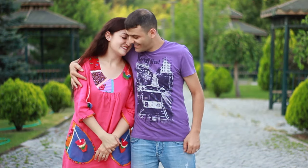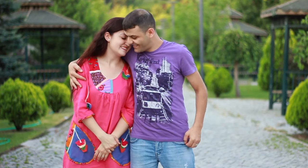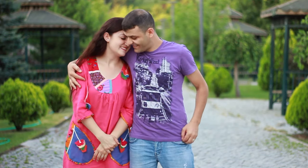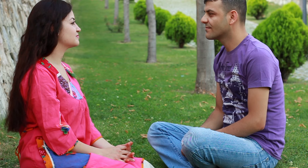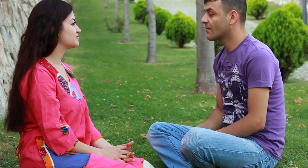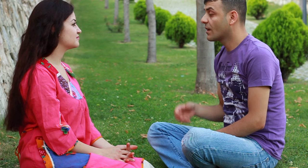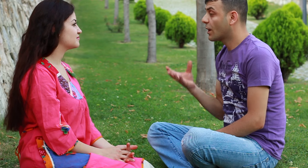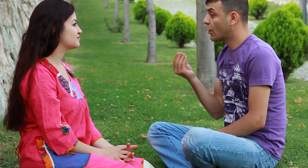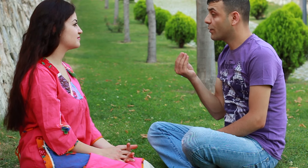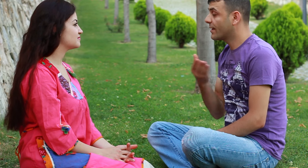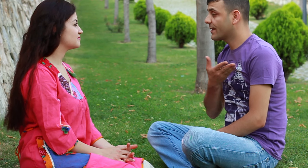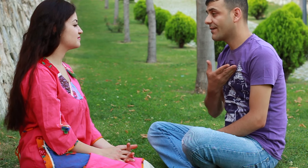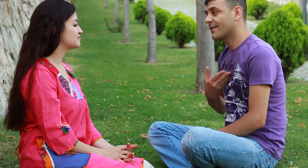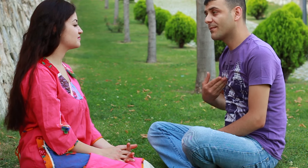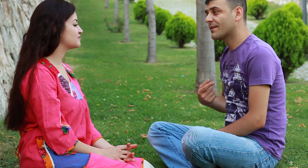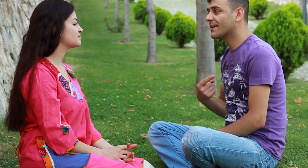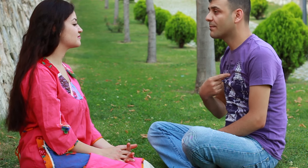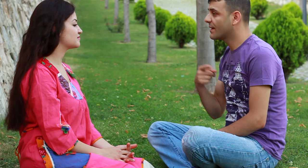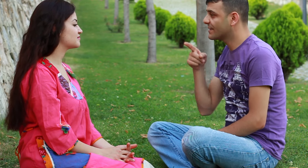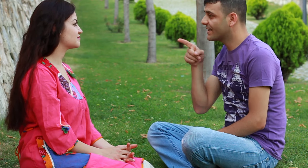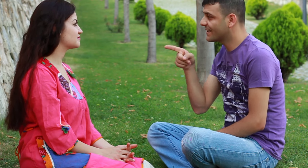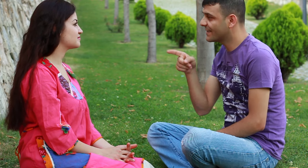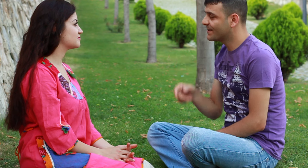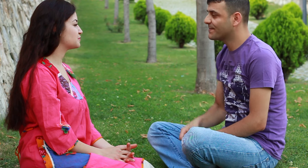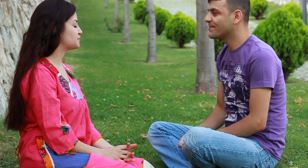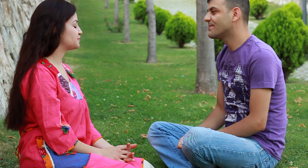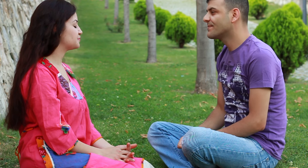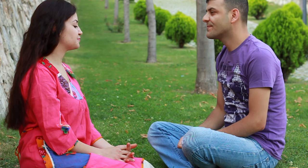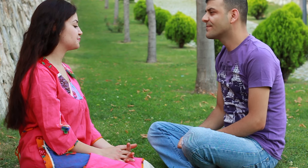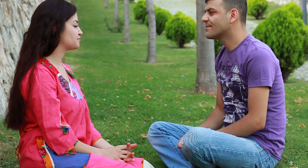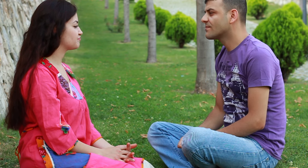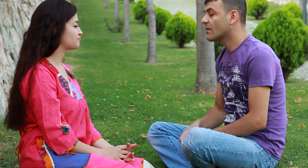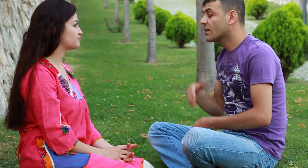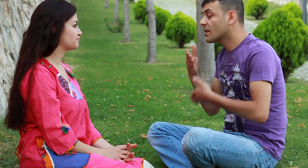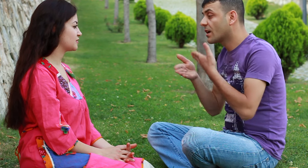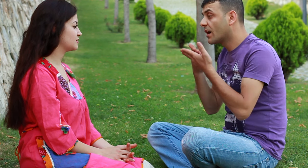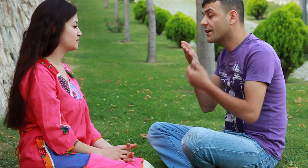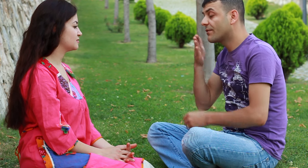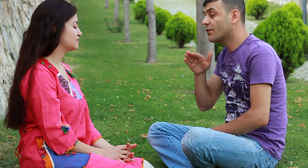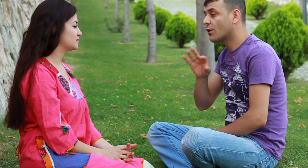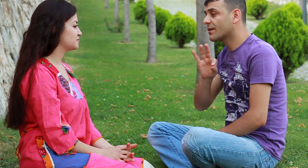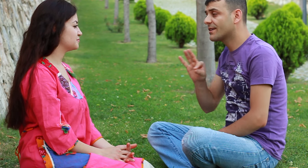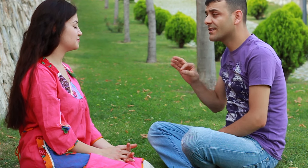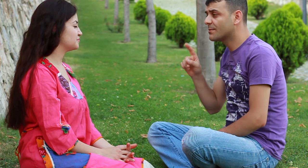Öyle sevdim ki ben seni Tarifi yok hiçbir